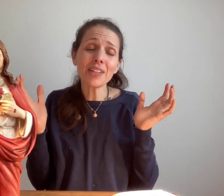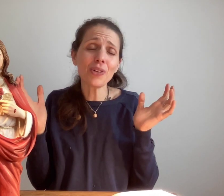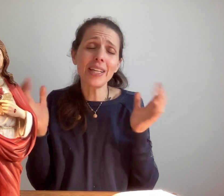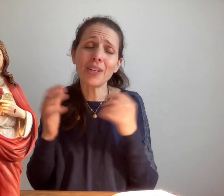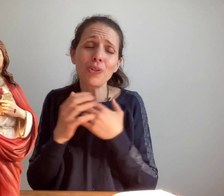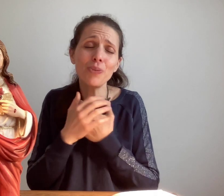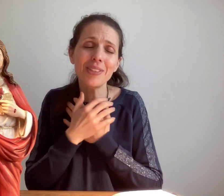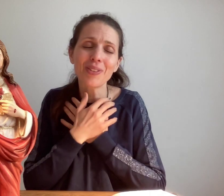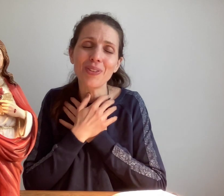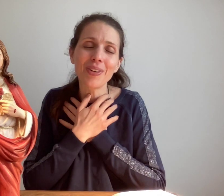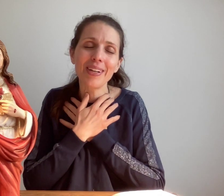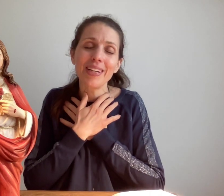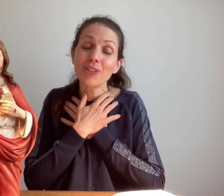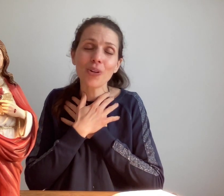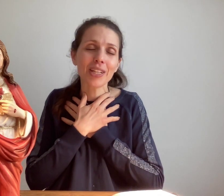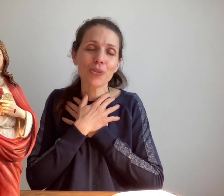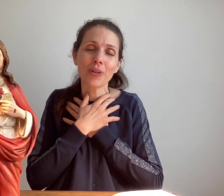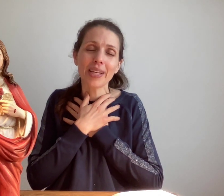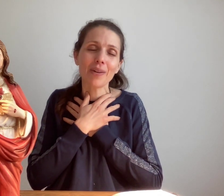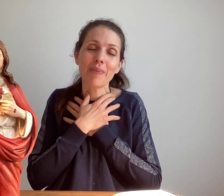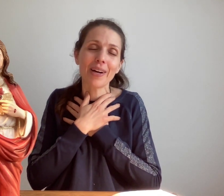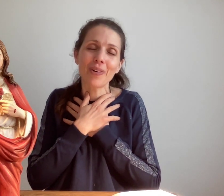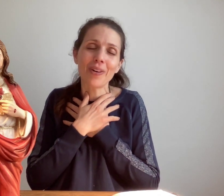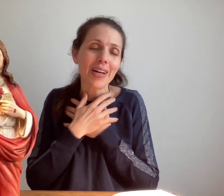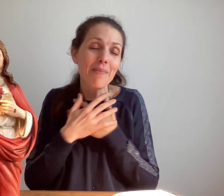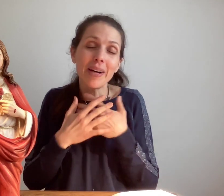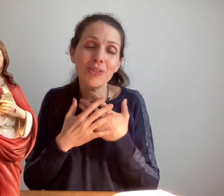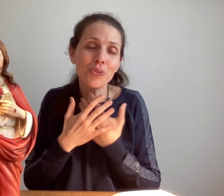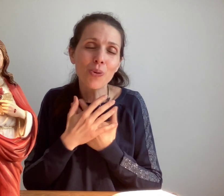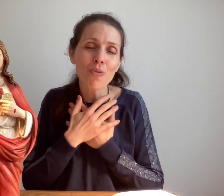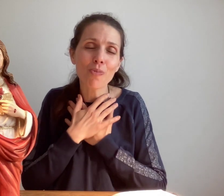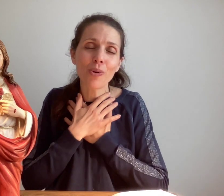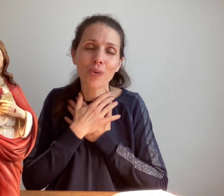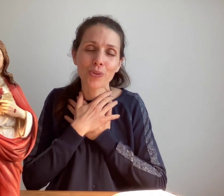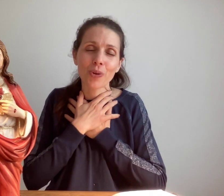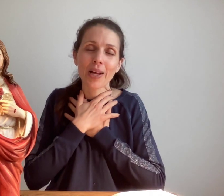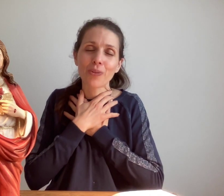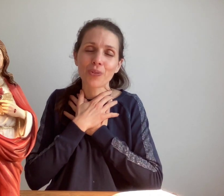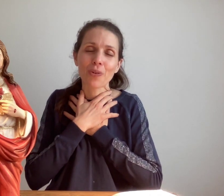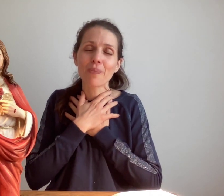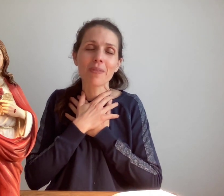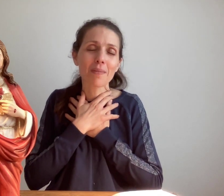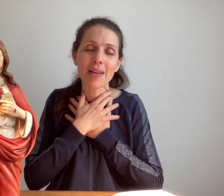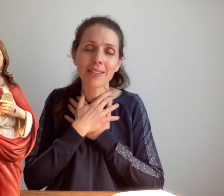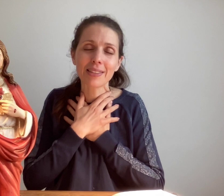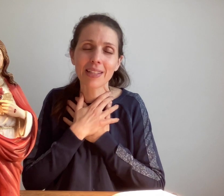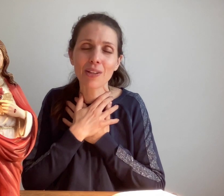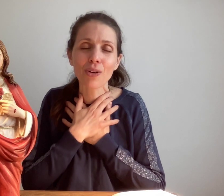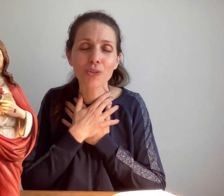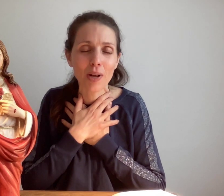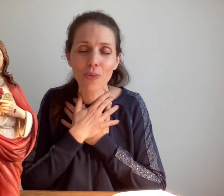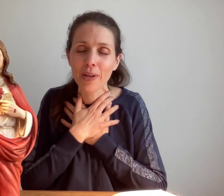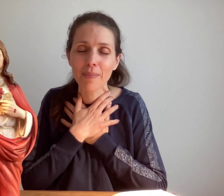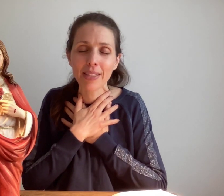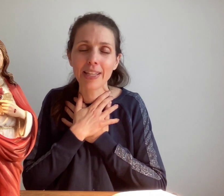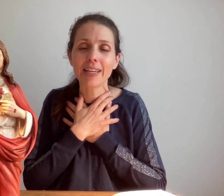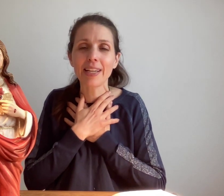'accueillir que nous puissions te réjouir par tous nos mouvements conscients et inconscients merci Seigneur sois loué béni et